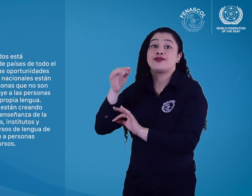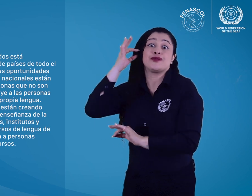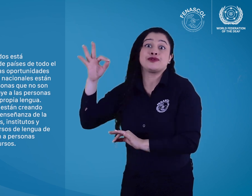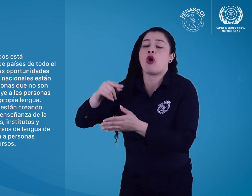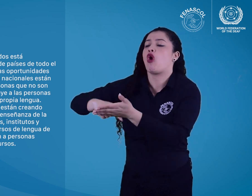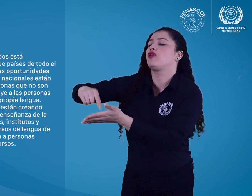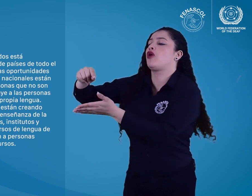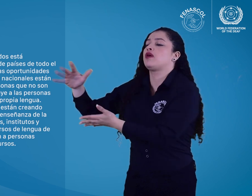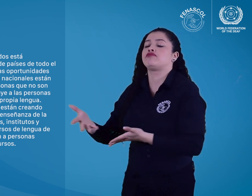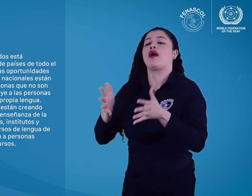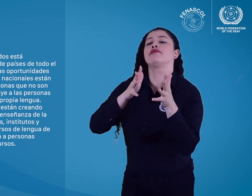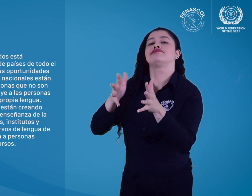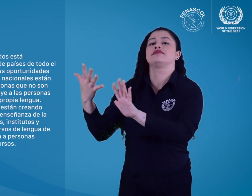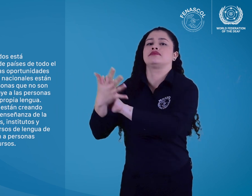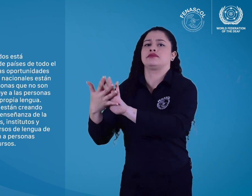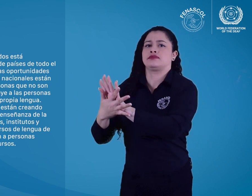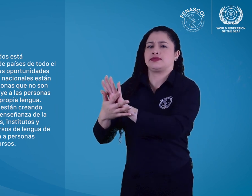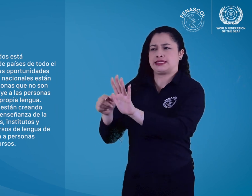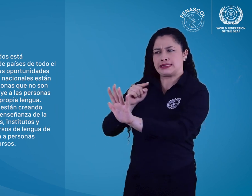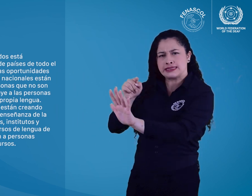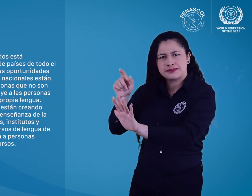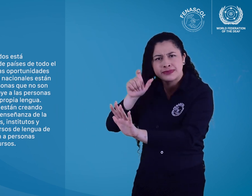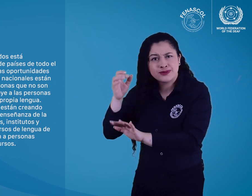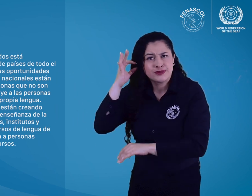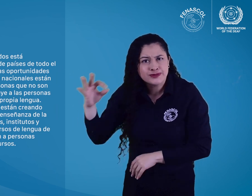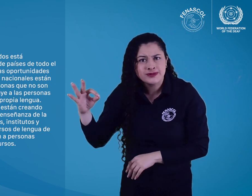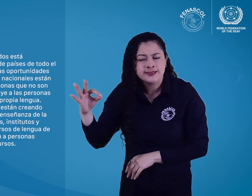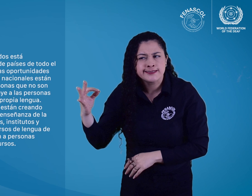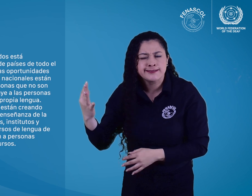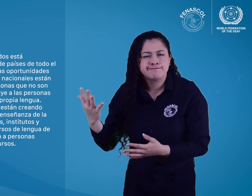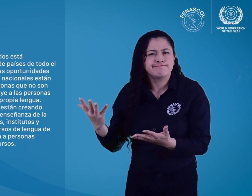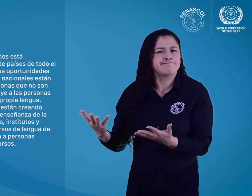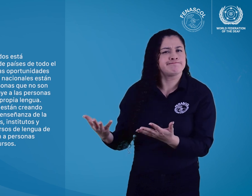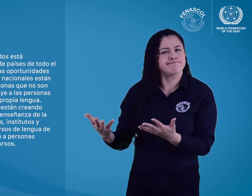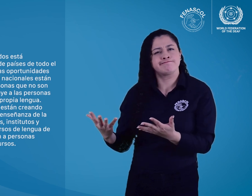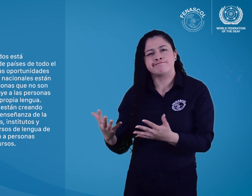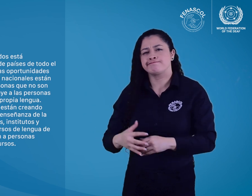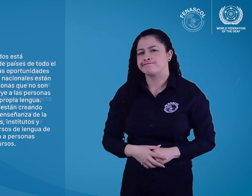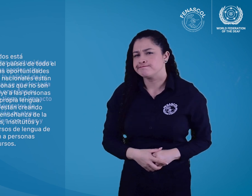cursos de lengua de señas posiblemente contratan a personas oyentes para impartir estos cursos.